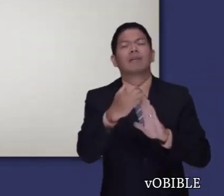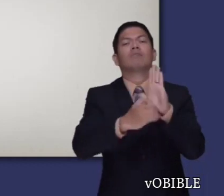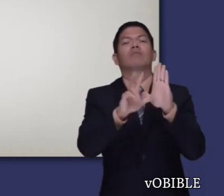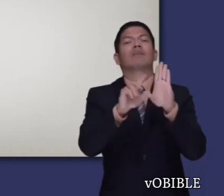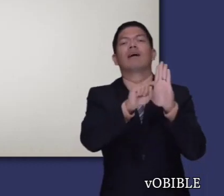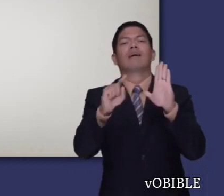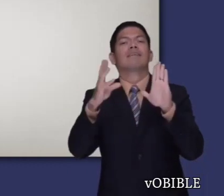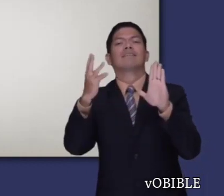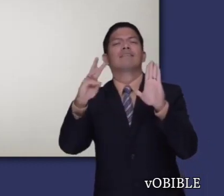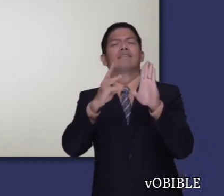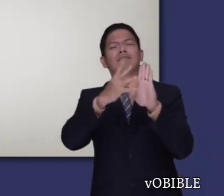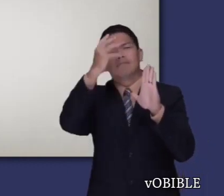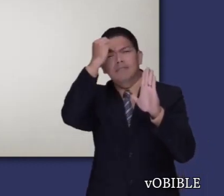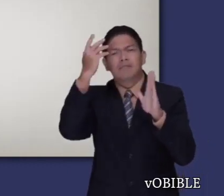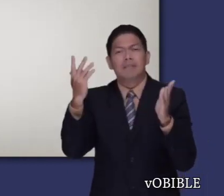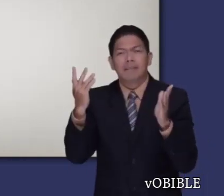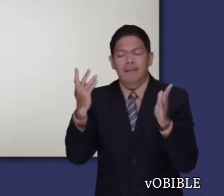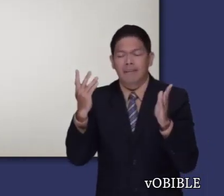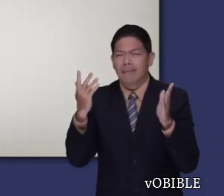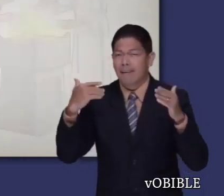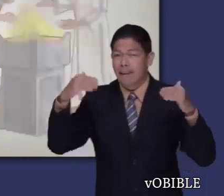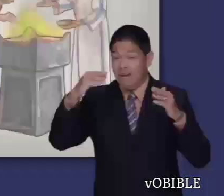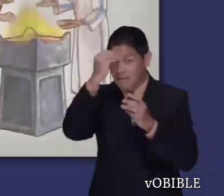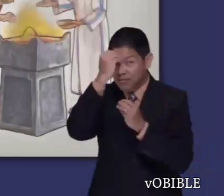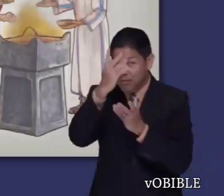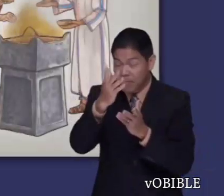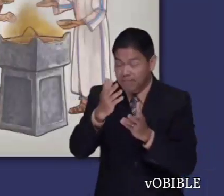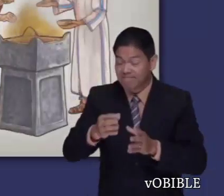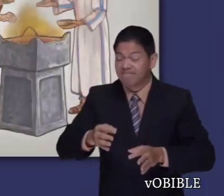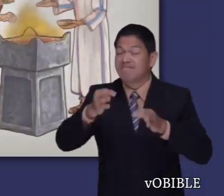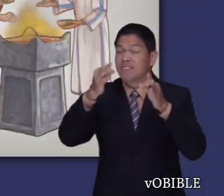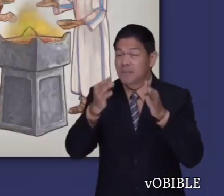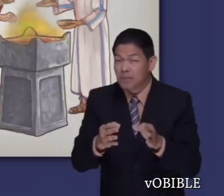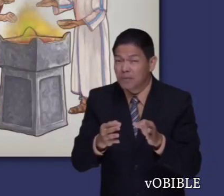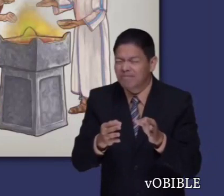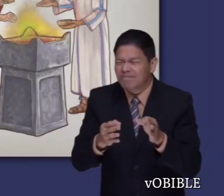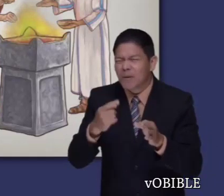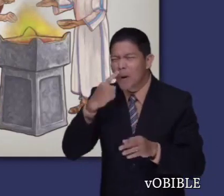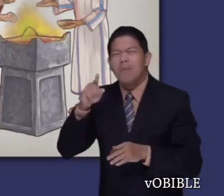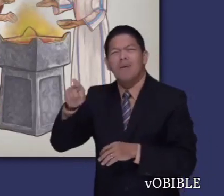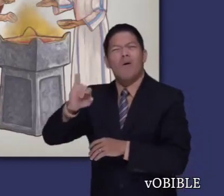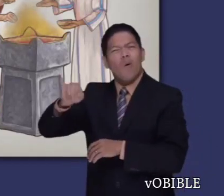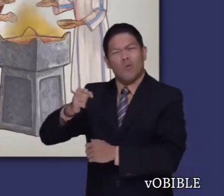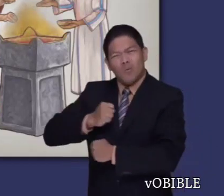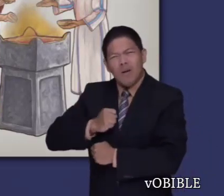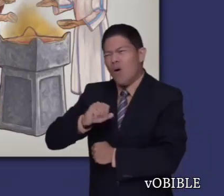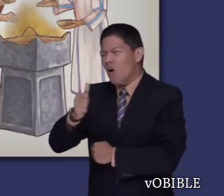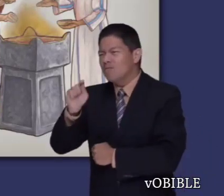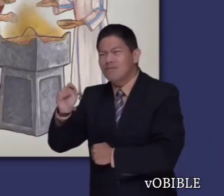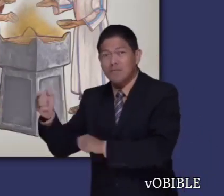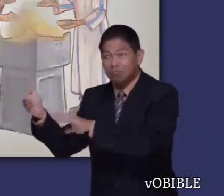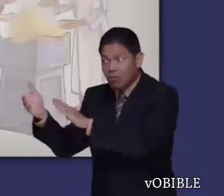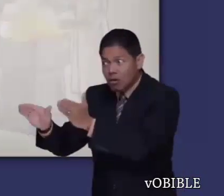En los capítulos 3 a 16, vemos que las palabras del ángel empiezan a cumplirse después de la muerte de Josué y de la gente de su